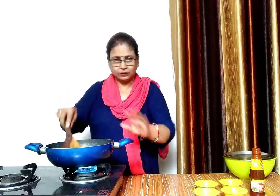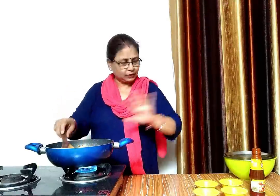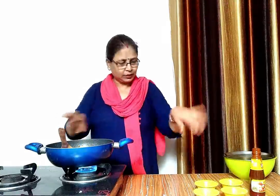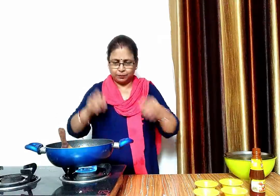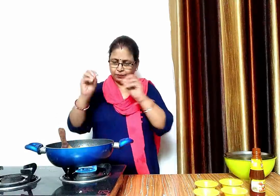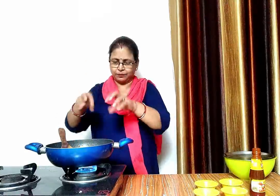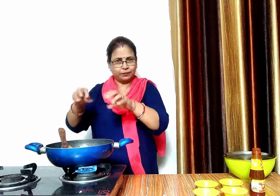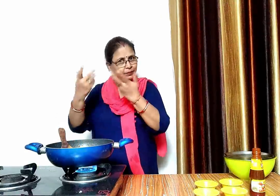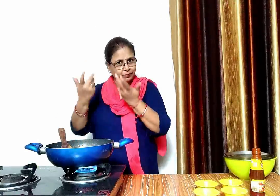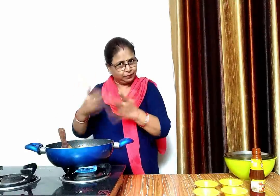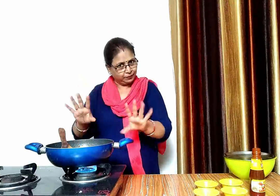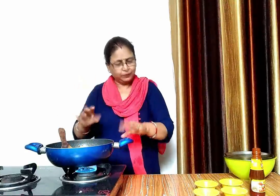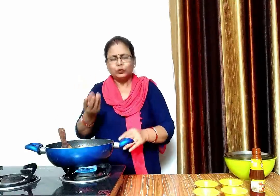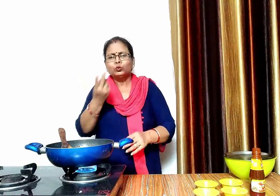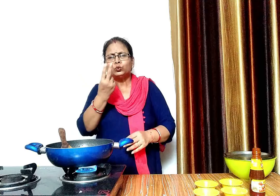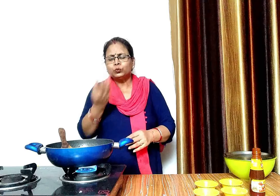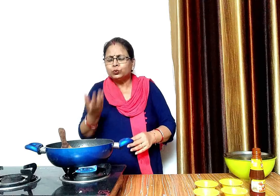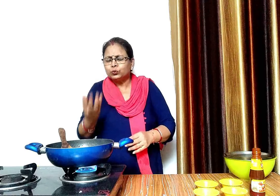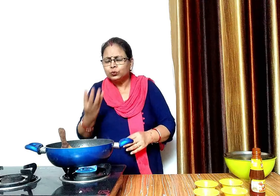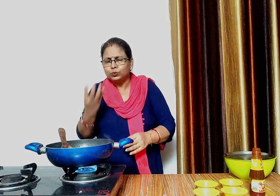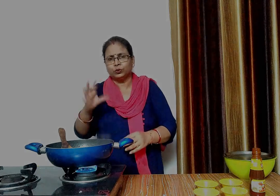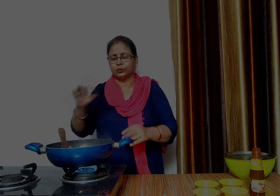सारी चीज़े डाले के बाद इसे दो मिट के लिए उबलने देंगे